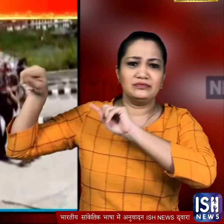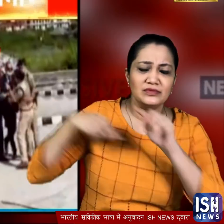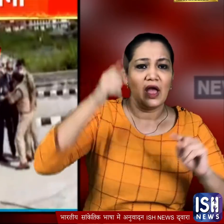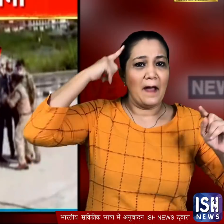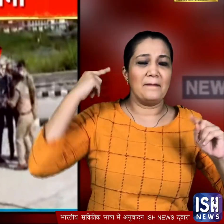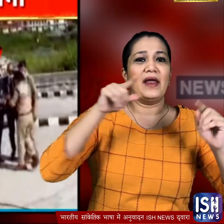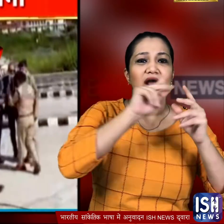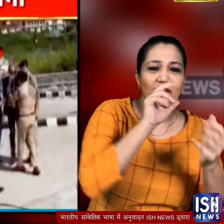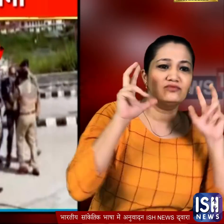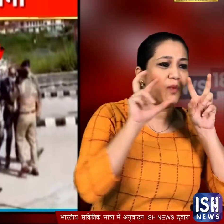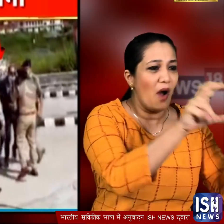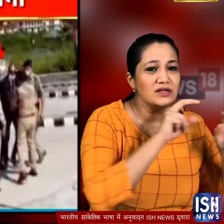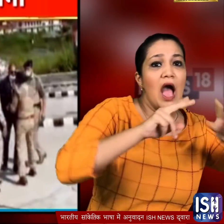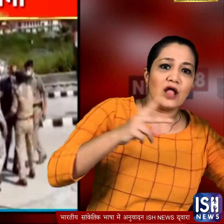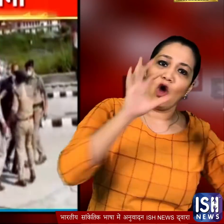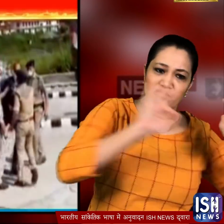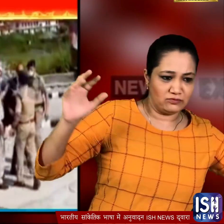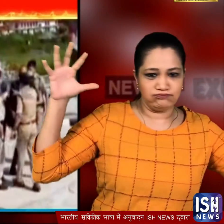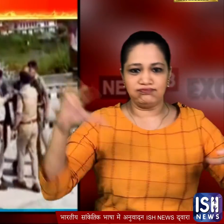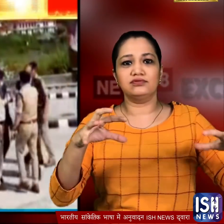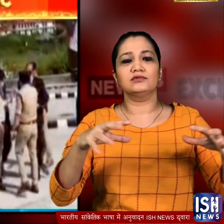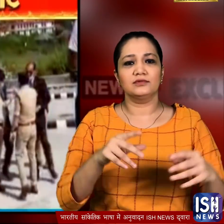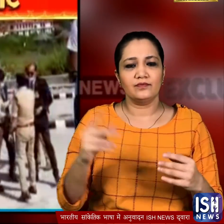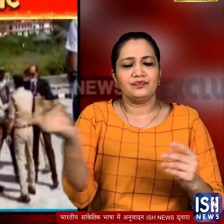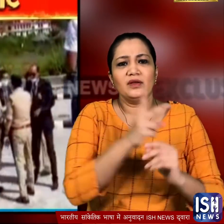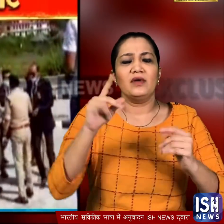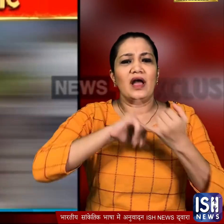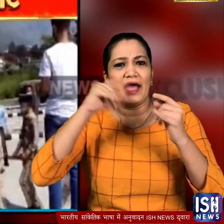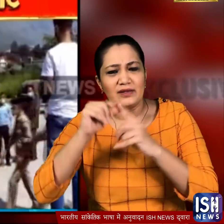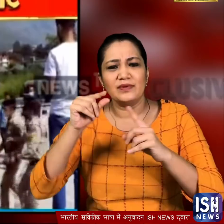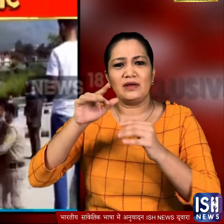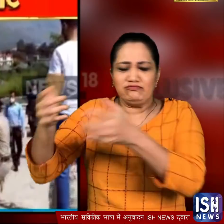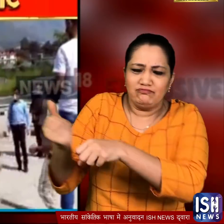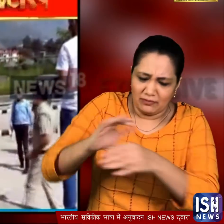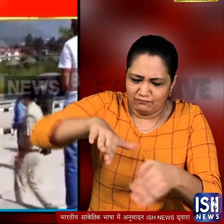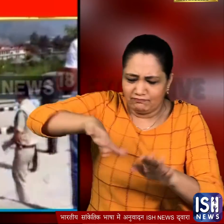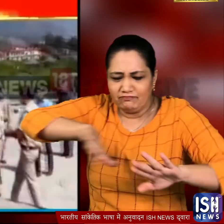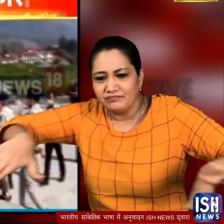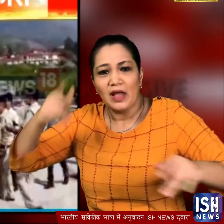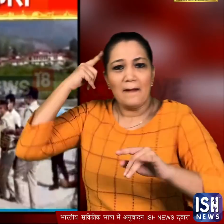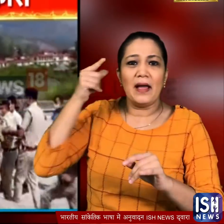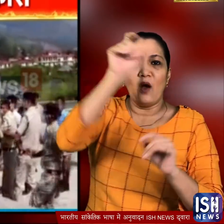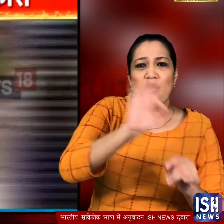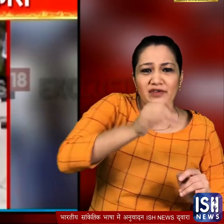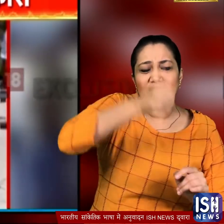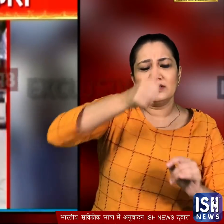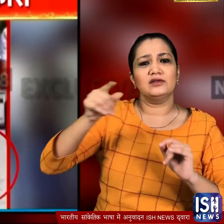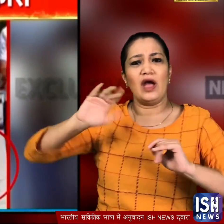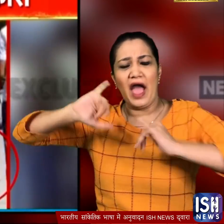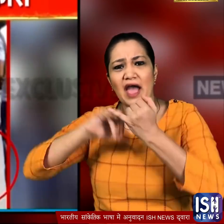कोट पहने सुरक्षा में तैनाथ कुछ और अधिकारी भी आ गये कुछ लोग एसपी गौरव सिंग को पीछे ले जाने लगे और काला कोट पहने एक अधिकारी ने एसपी को लातों